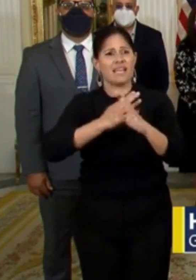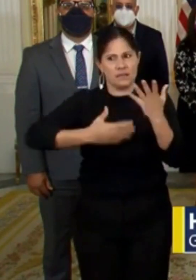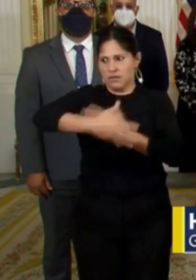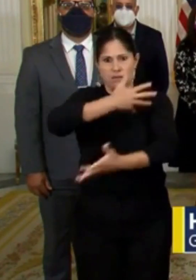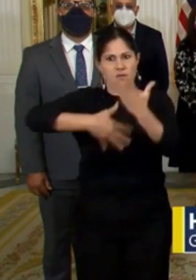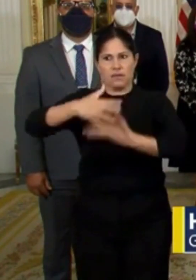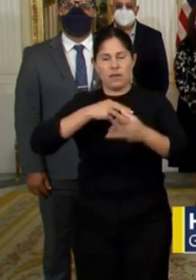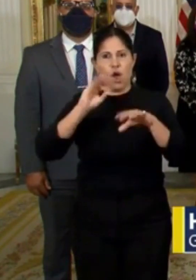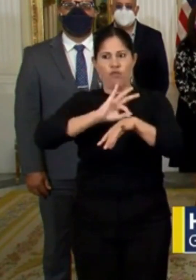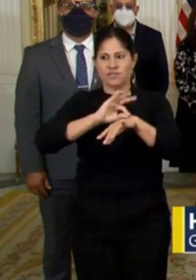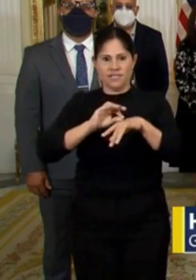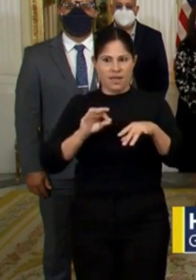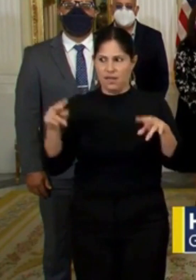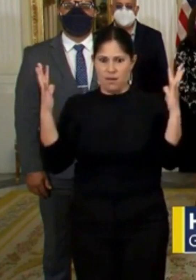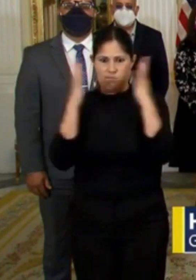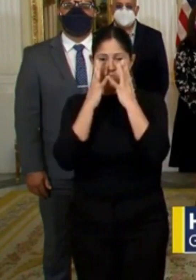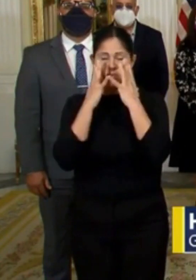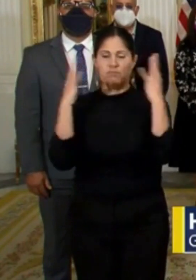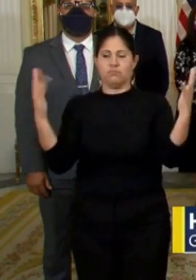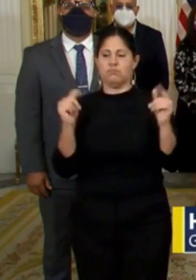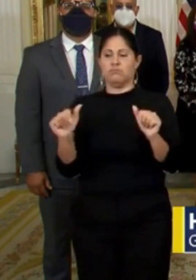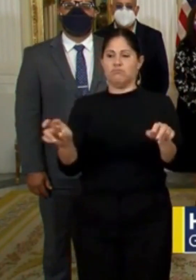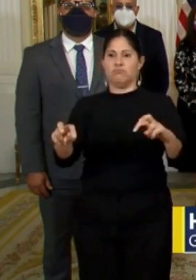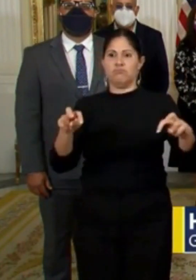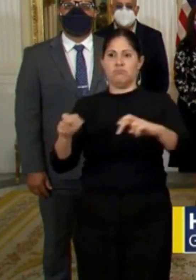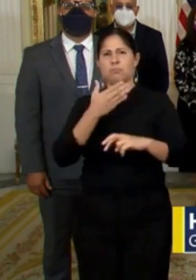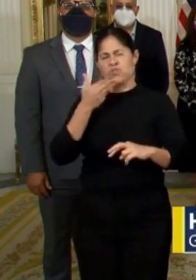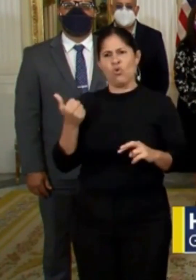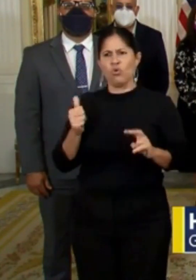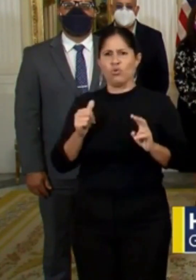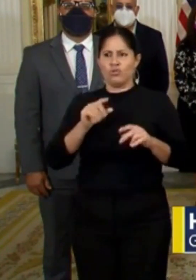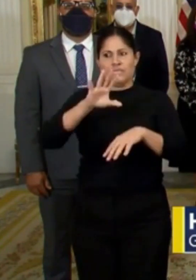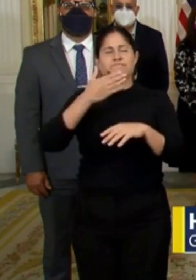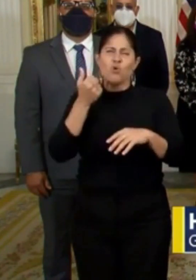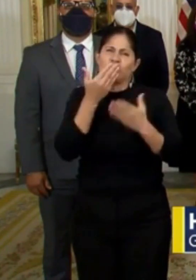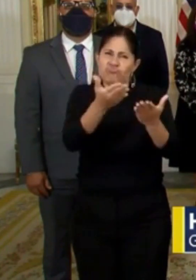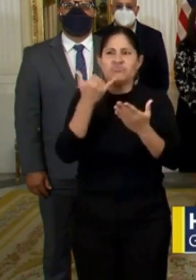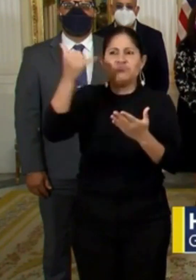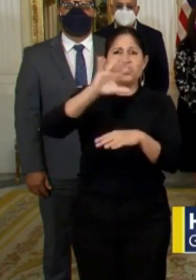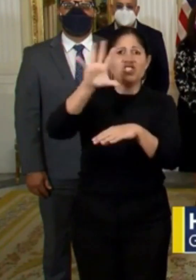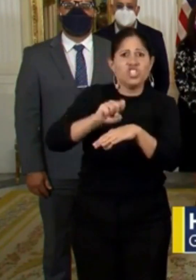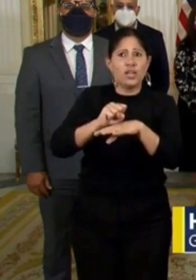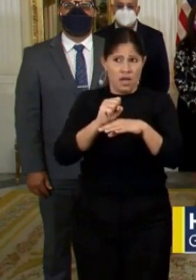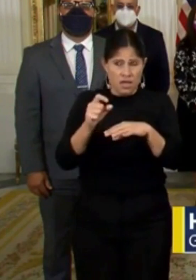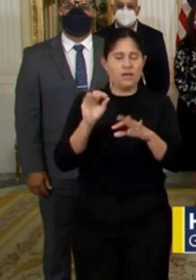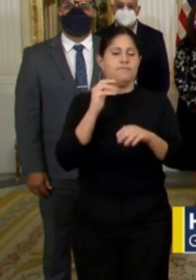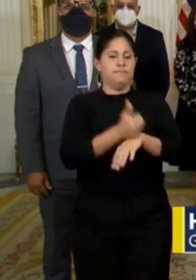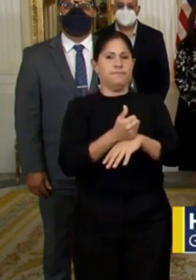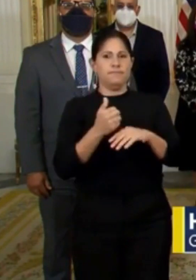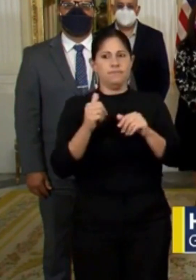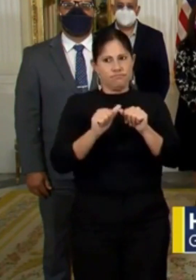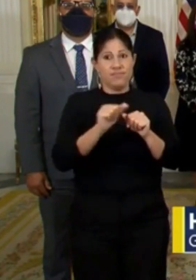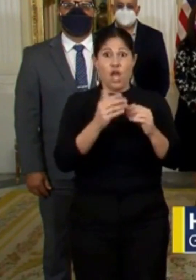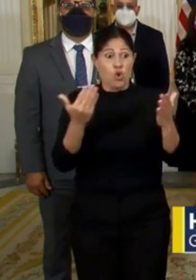de pacientes en las oficinas y siempre y cuando se trabaje mediante cita previa. En la nueva orden y bajo las